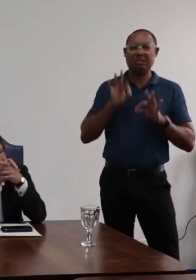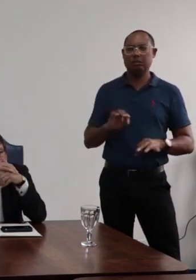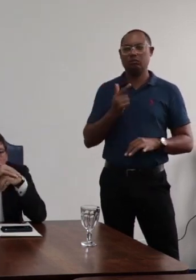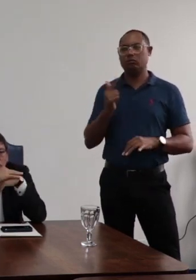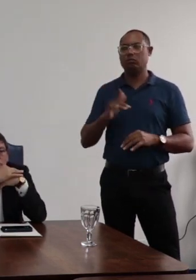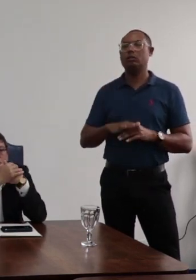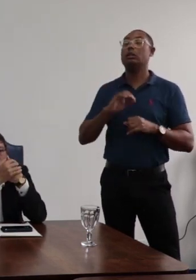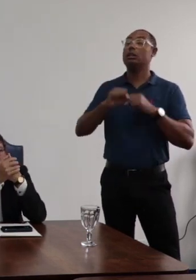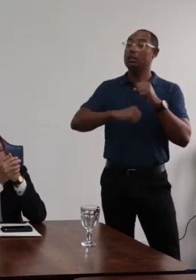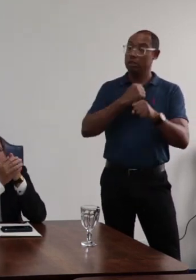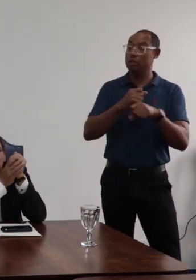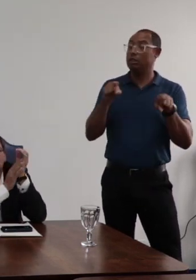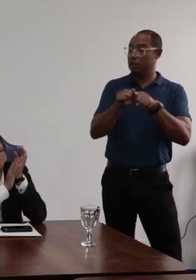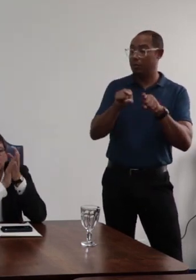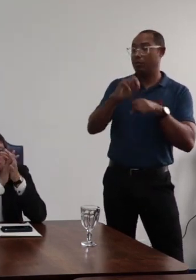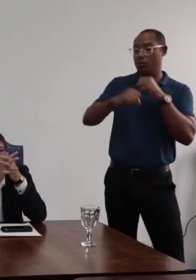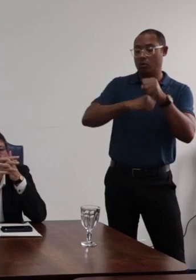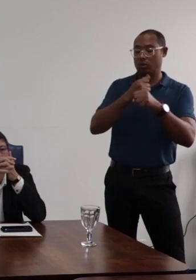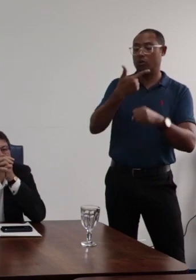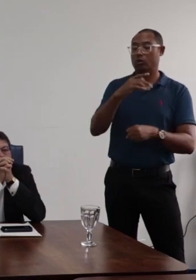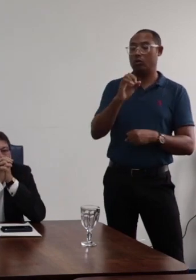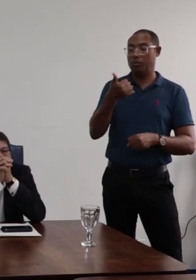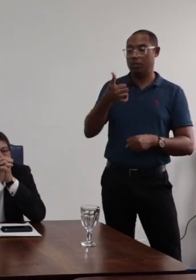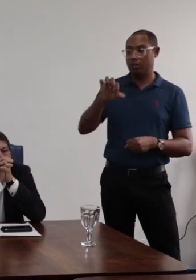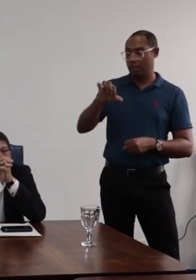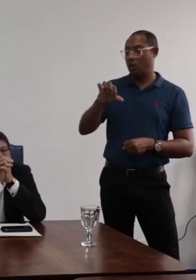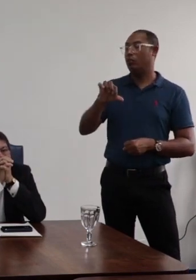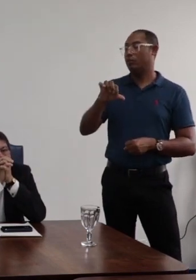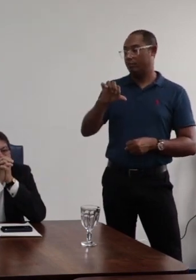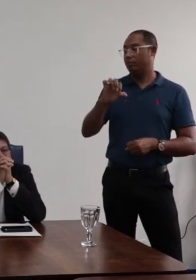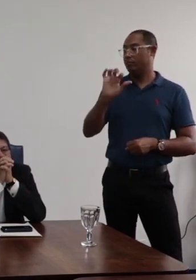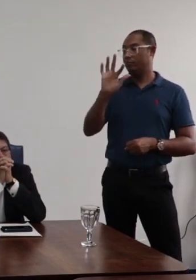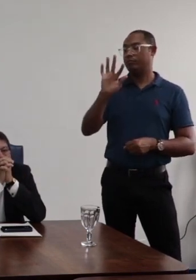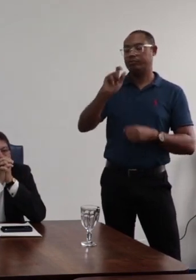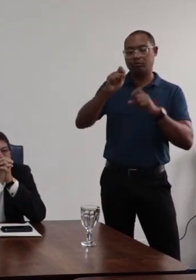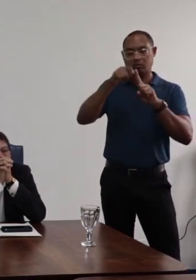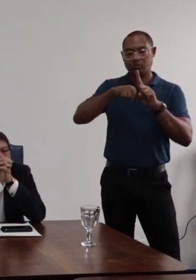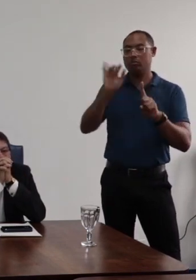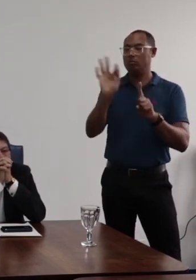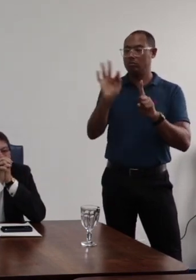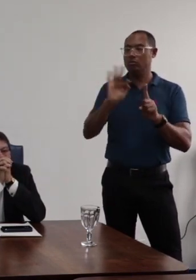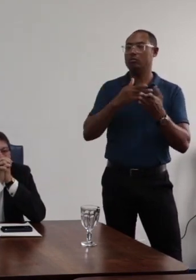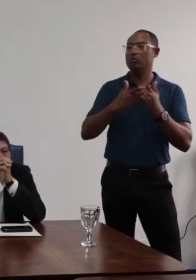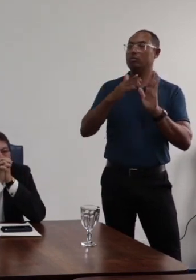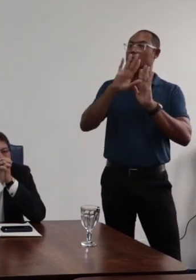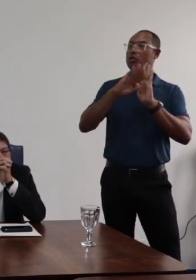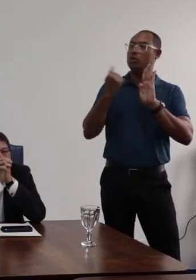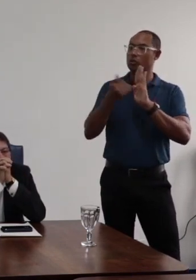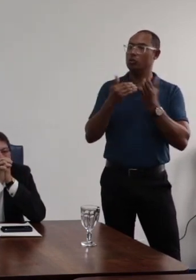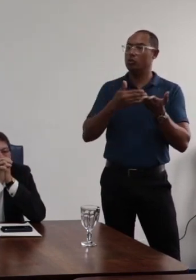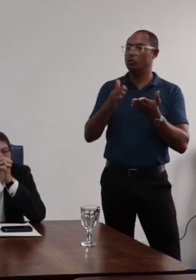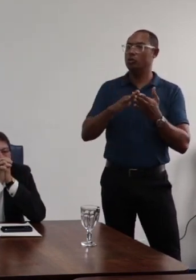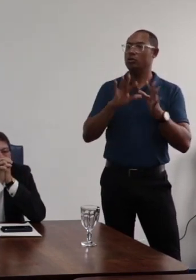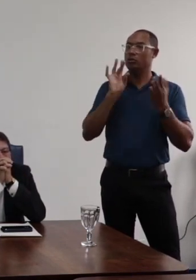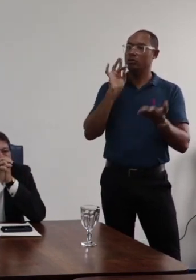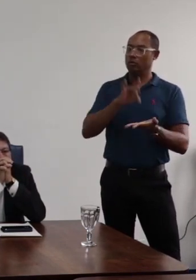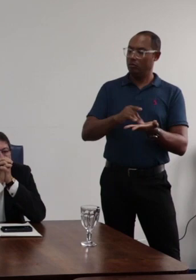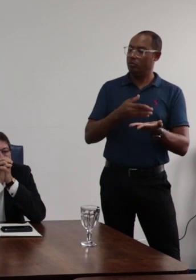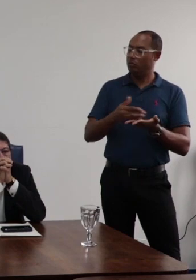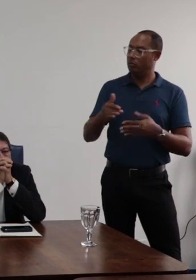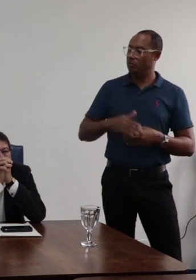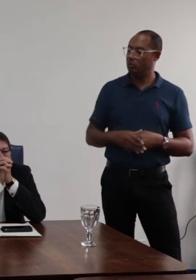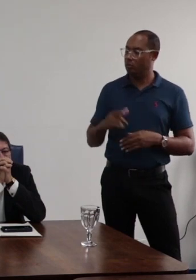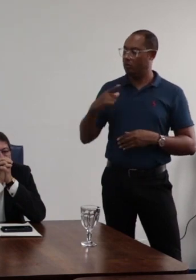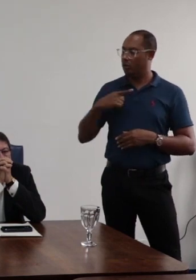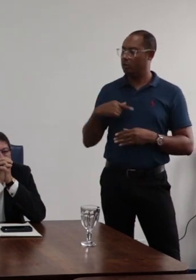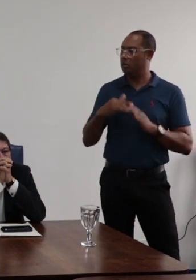a de 2019, essa eu me lembro bem, fevereiro de 2019, então, esta minuta, ela reproduz quase literalmente a apenas